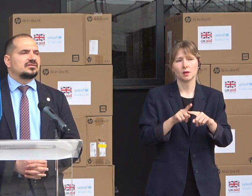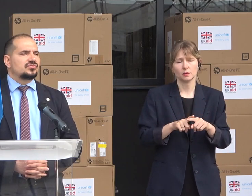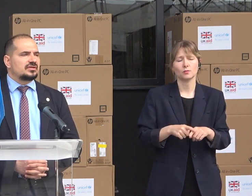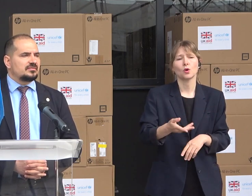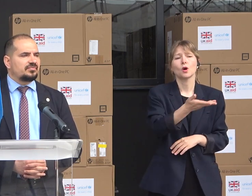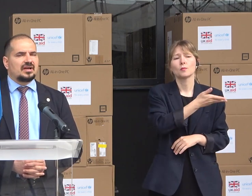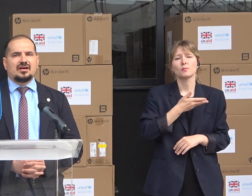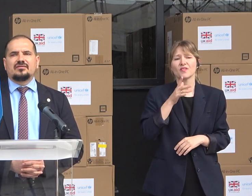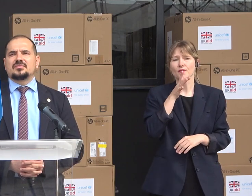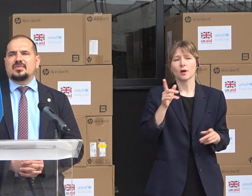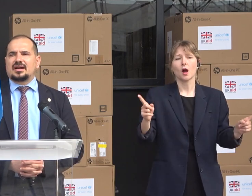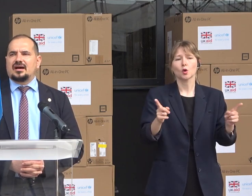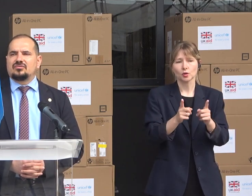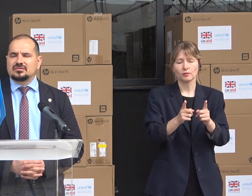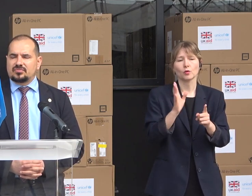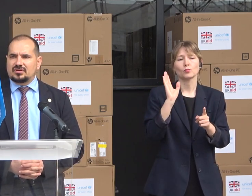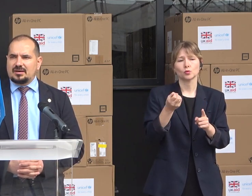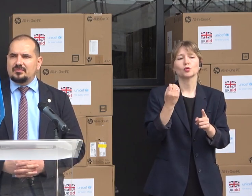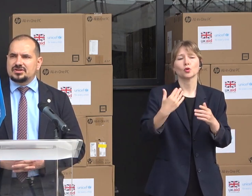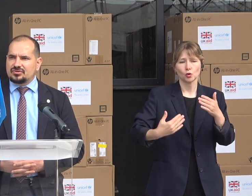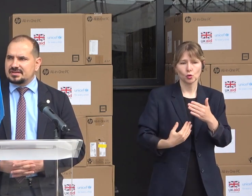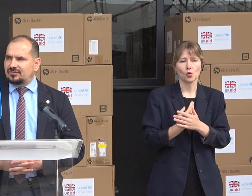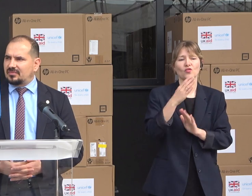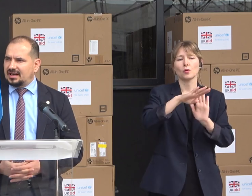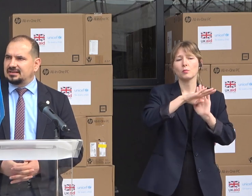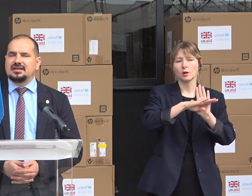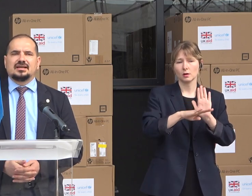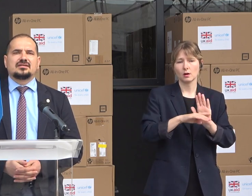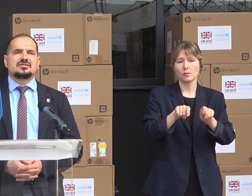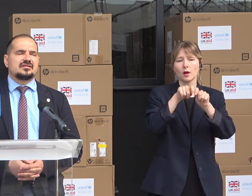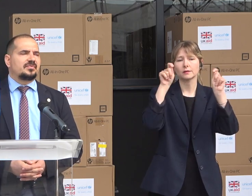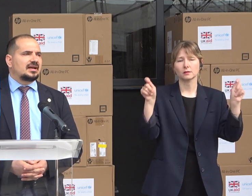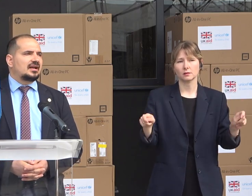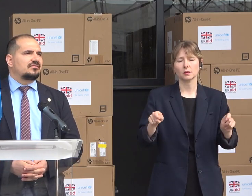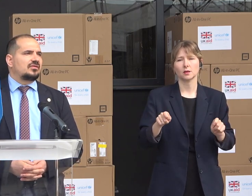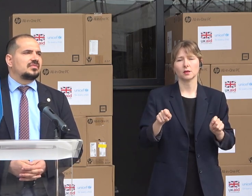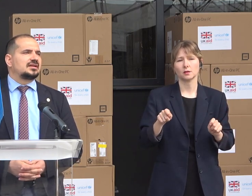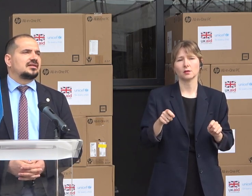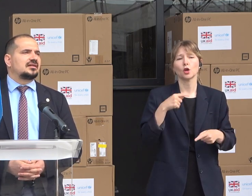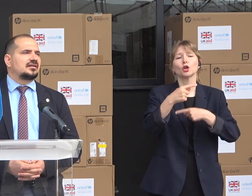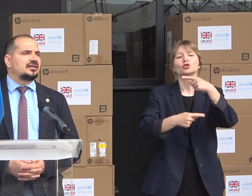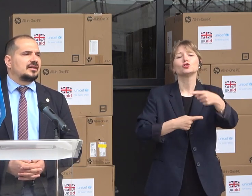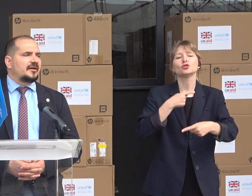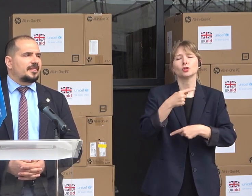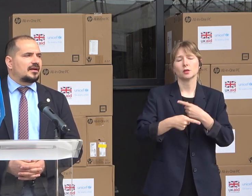noi, în scurt timp, vom demara un program ambițios de formare, inclusiv prin care vom